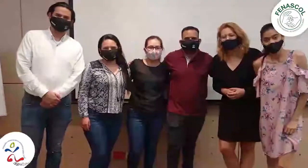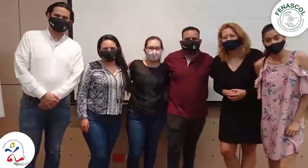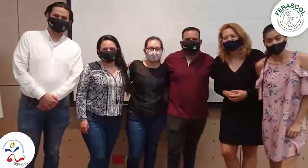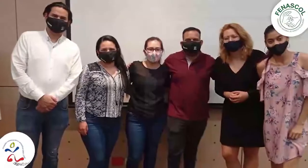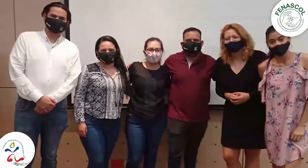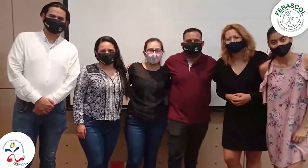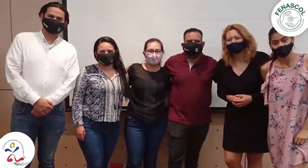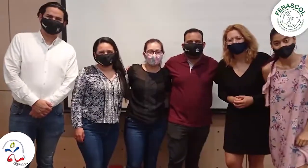muchísimas gracias a ustedes. Chao.